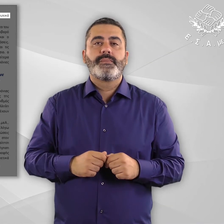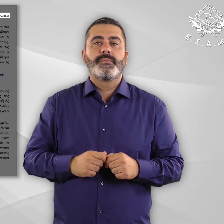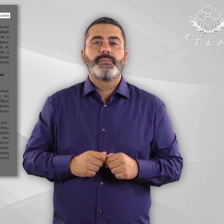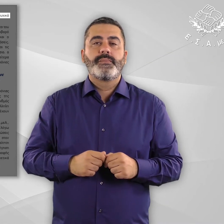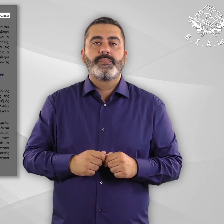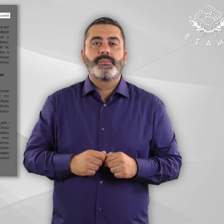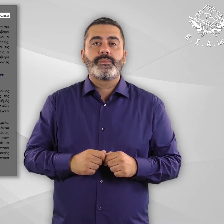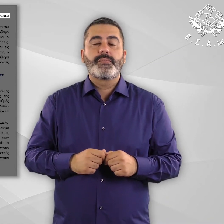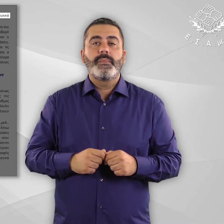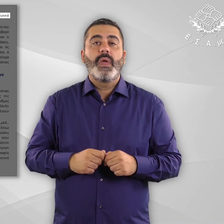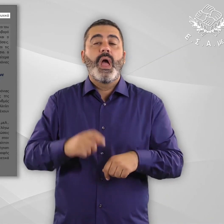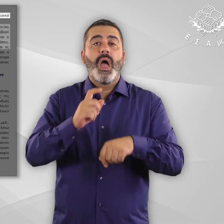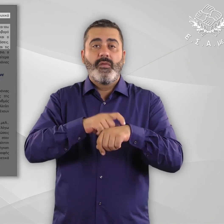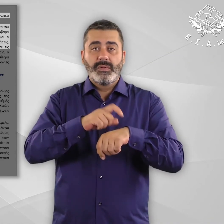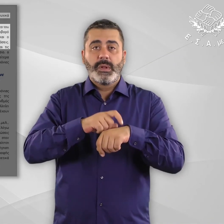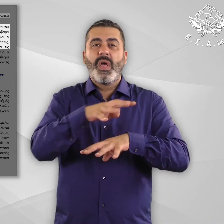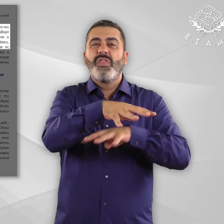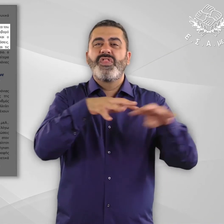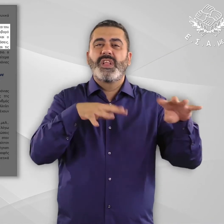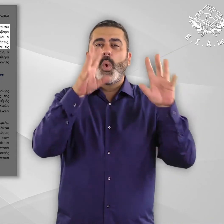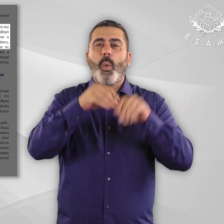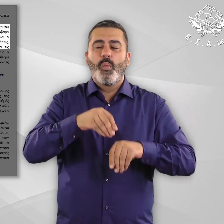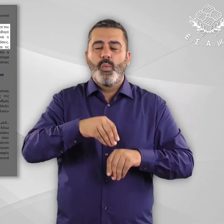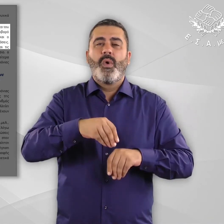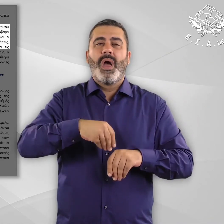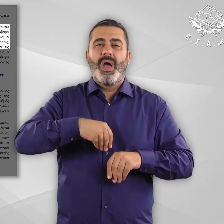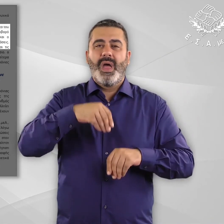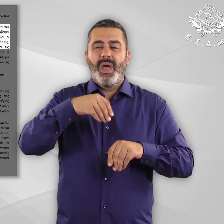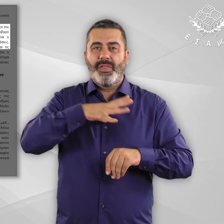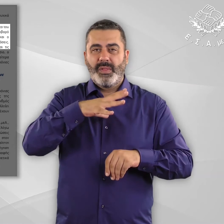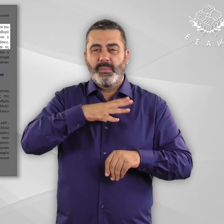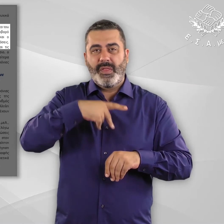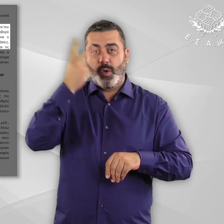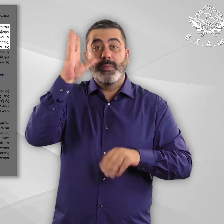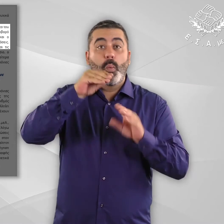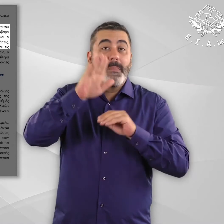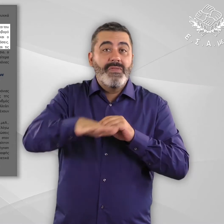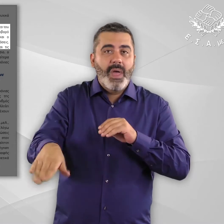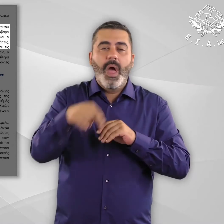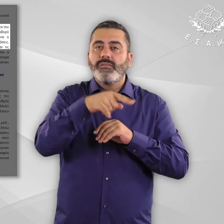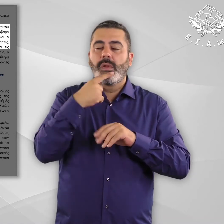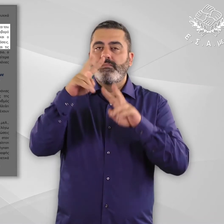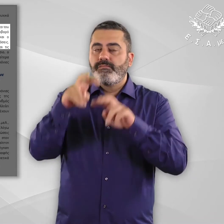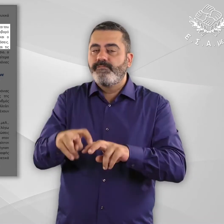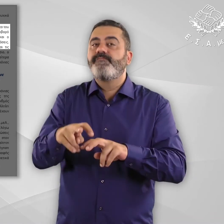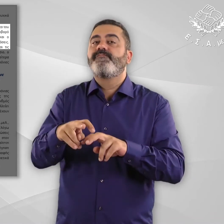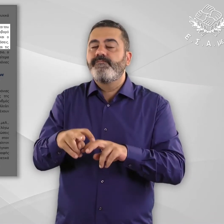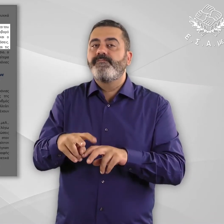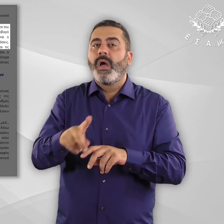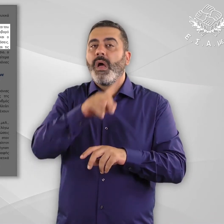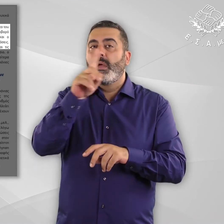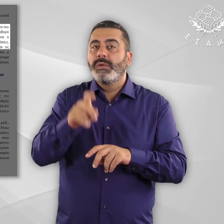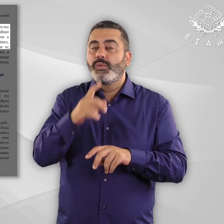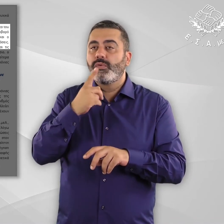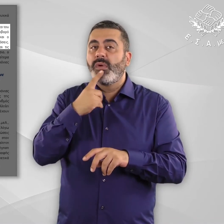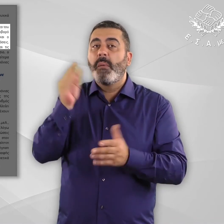Τέλος σελίδας 16. Όπως αναφέρεται σε έρευνα του δικτύου για τα δικαιώματα του παιδιού αποτέλεσμα αυτής